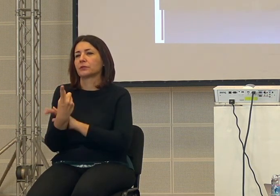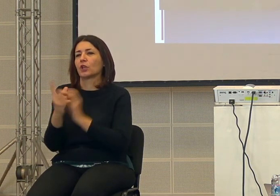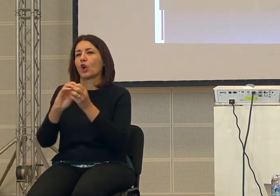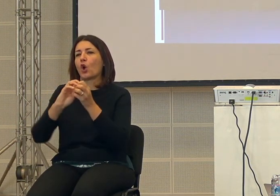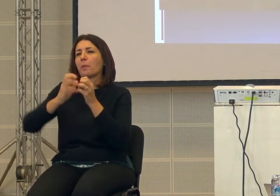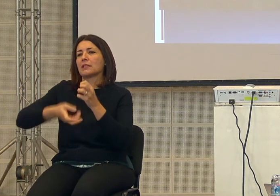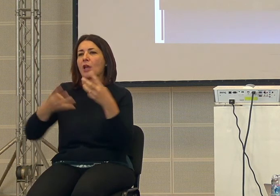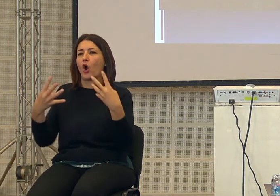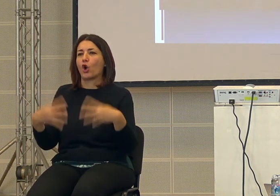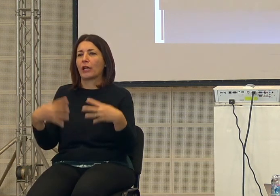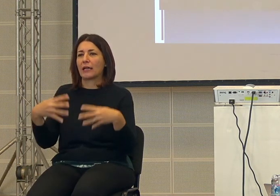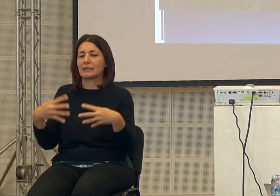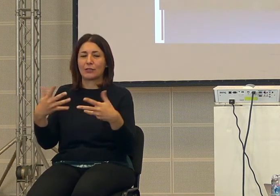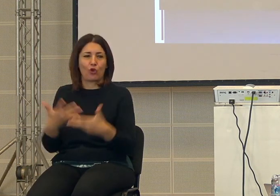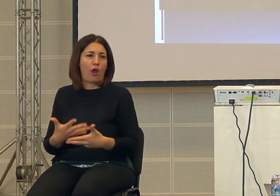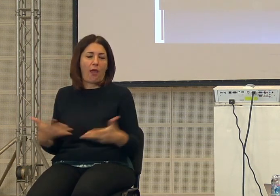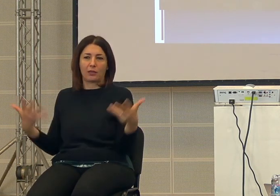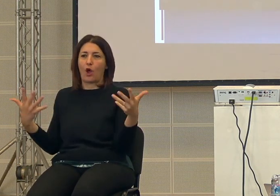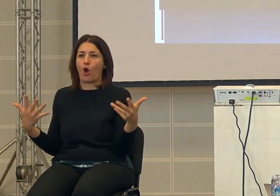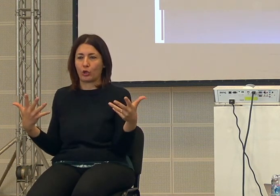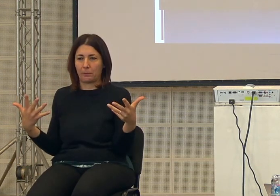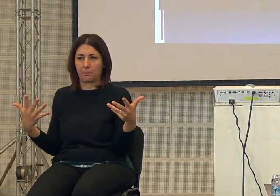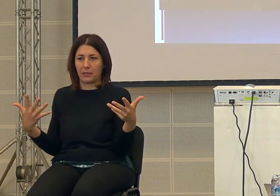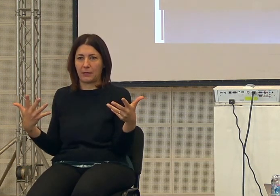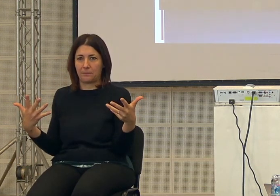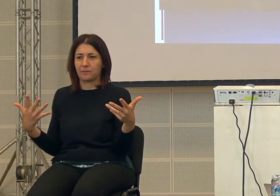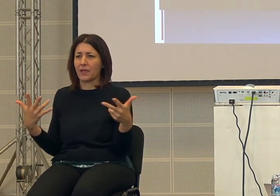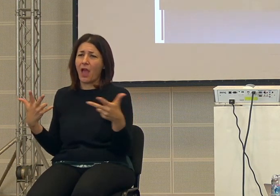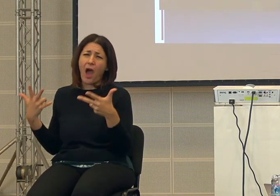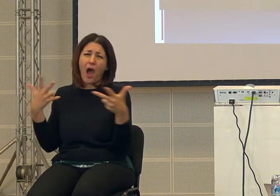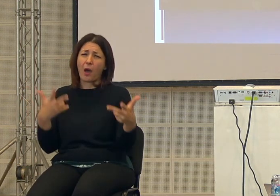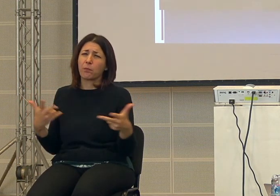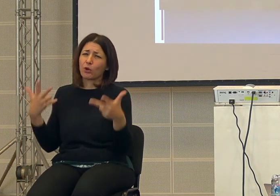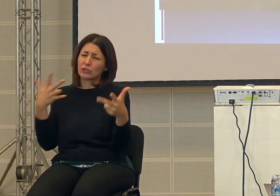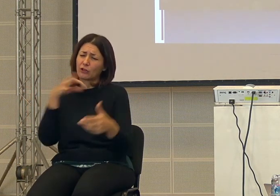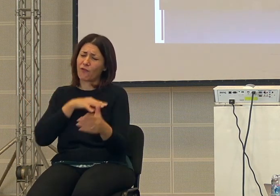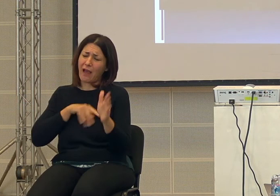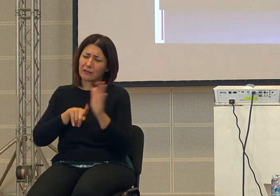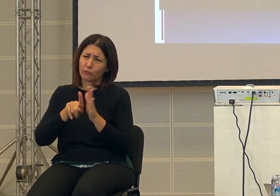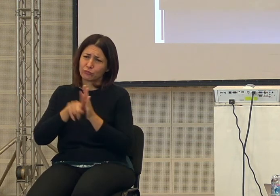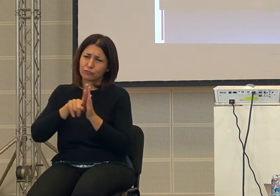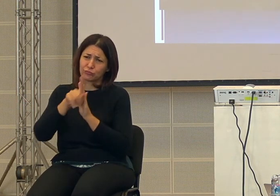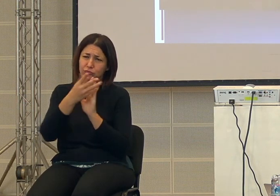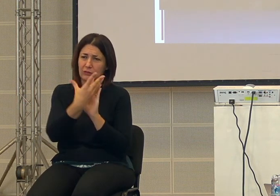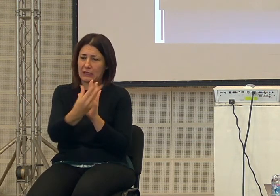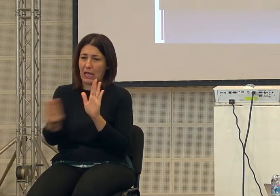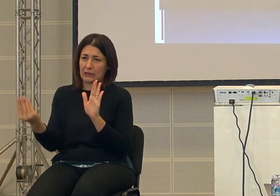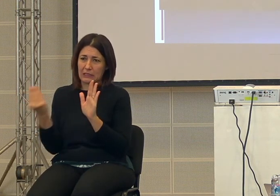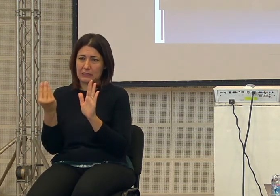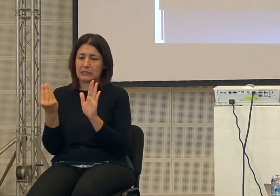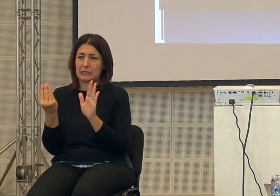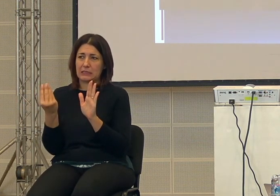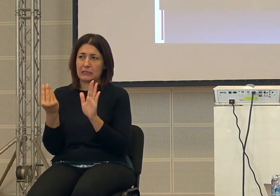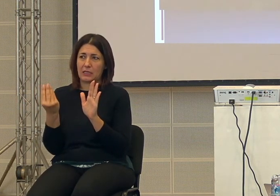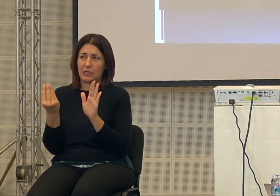enorme che ha portato a tantissimi vantaggi come sappiamo perché da come